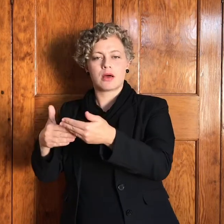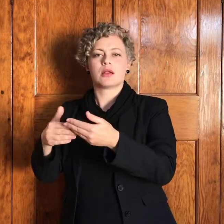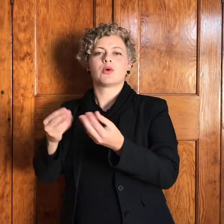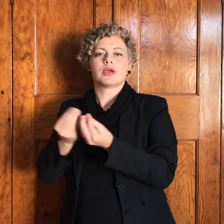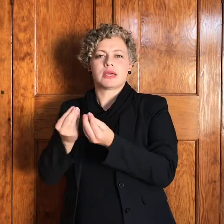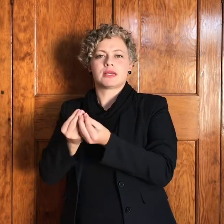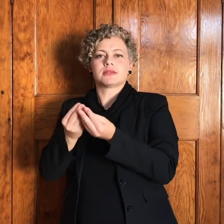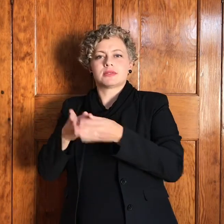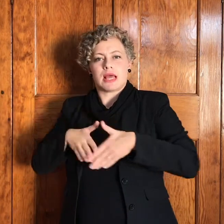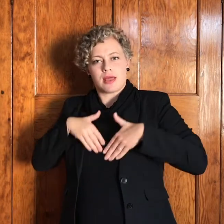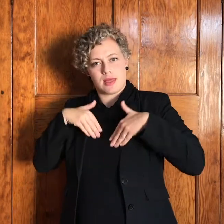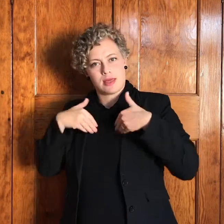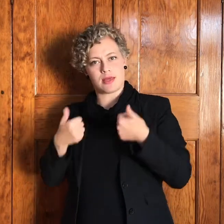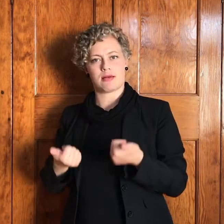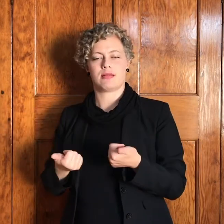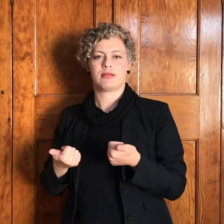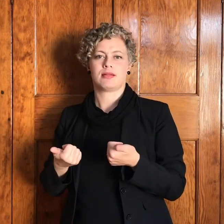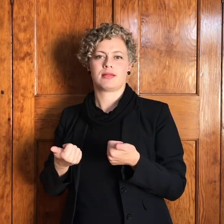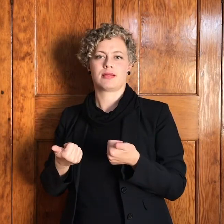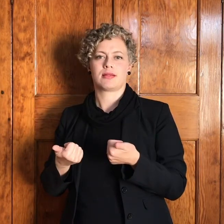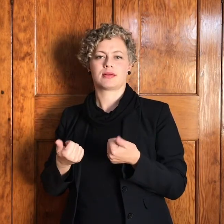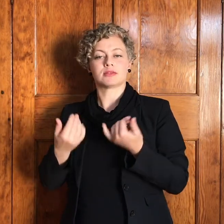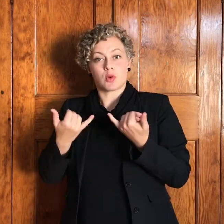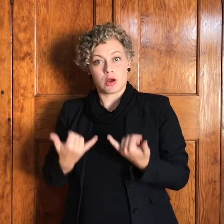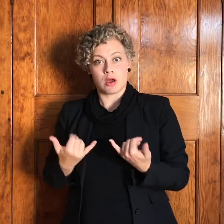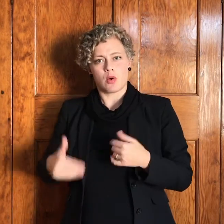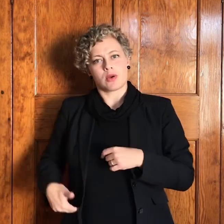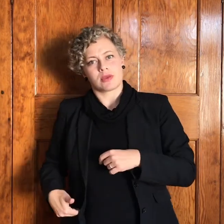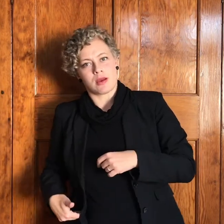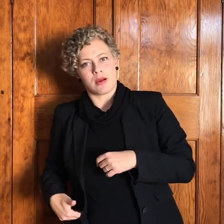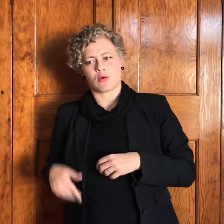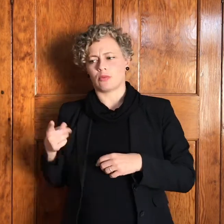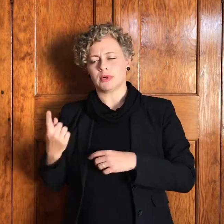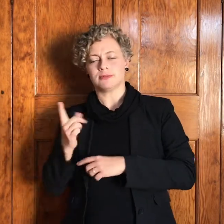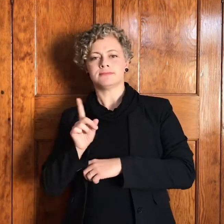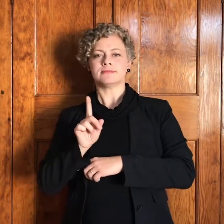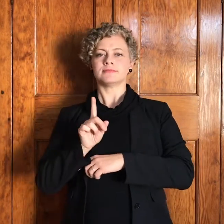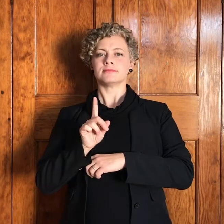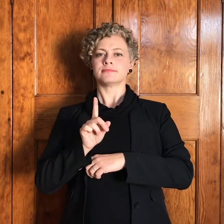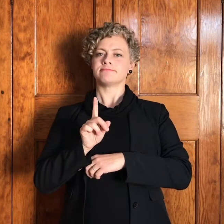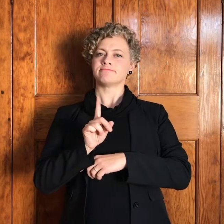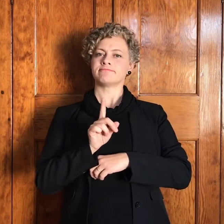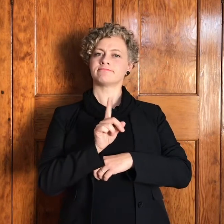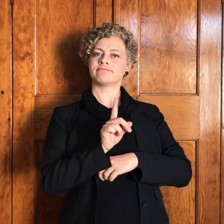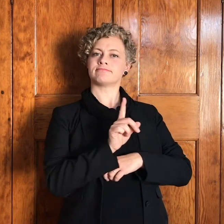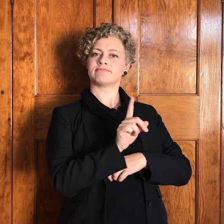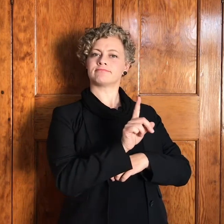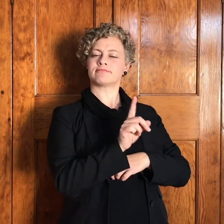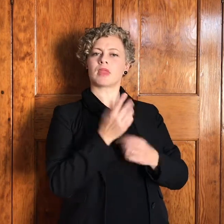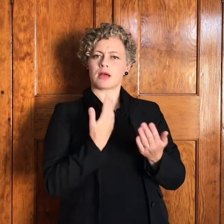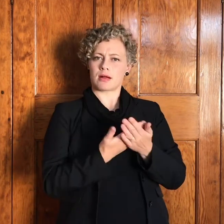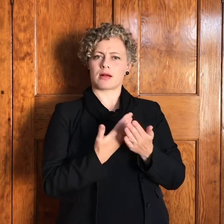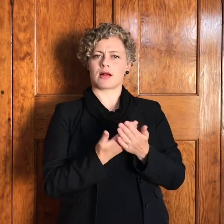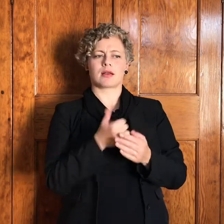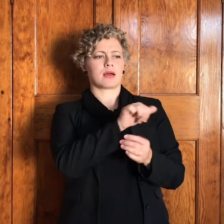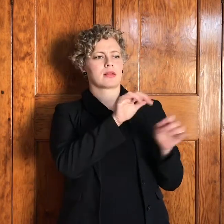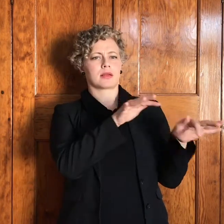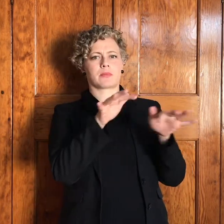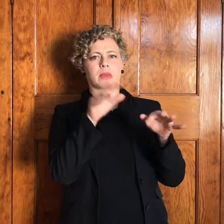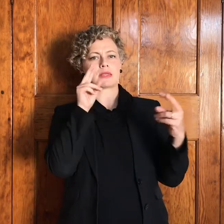rechtop en loop hy makklik en hy kan anderweer in die oog kyk die vraag is hoe loop